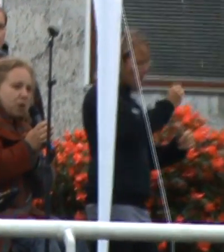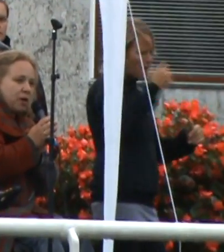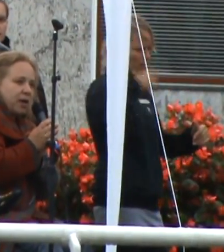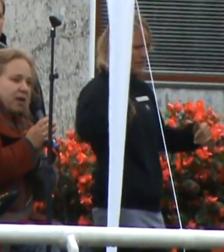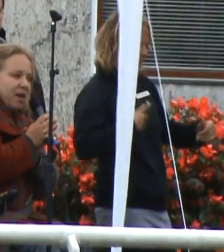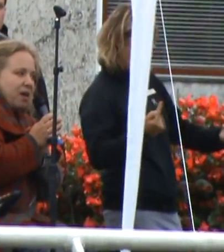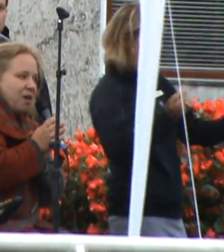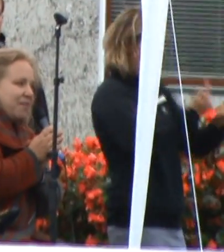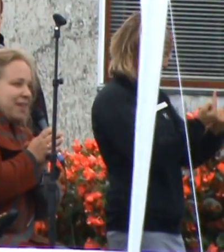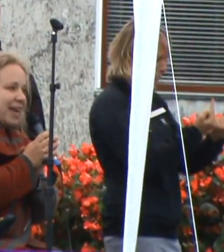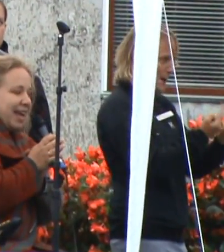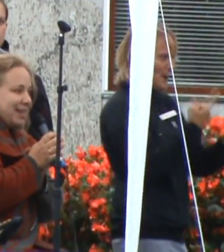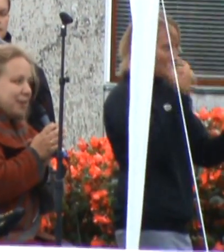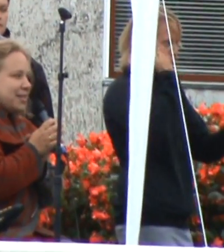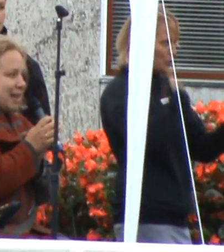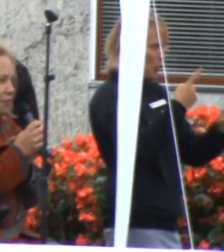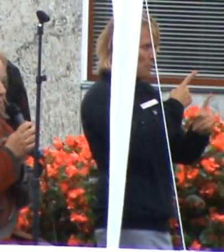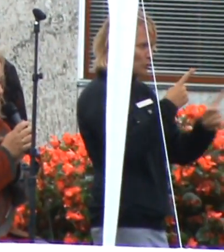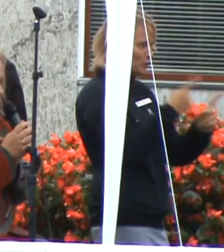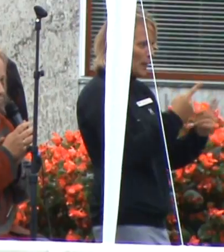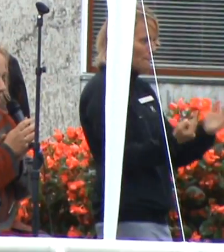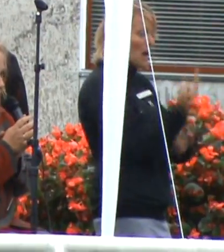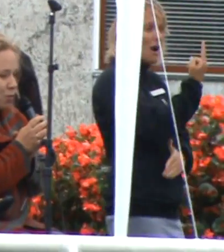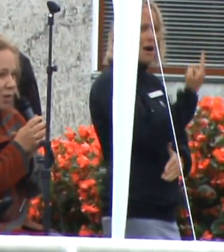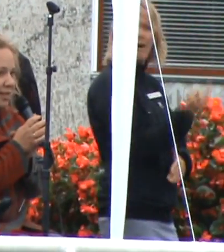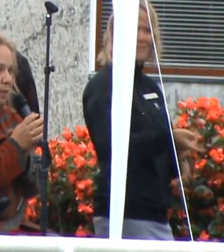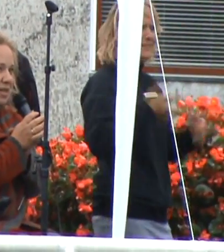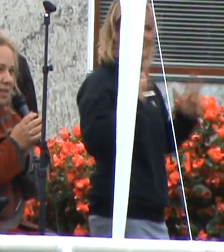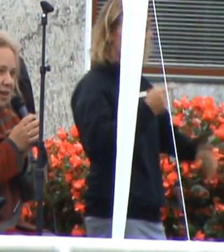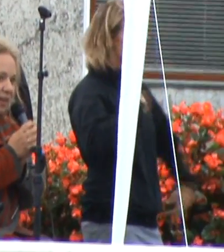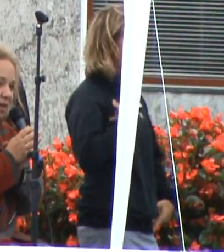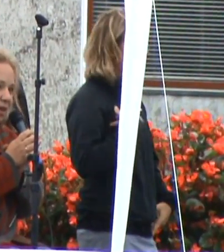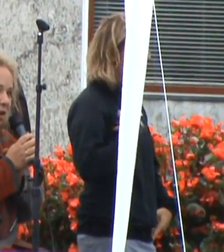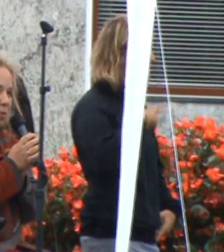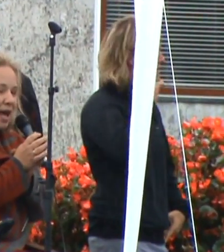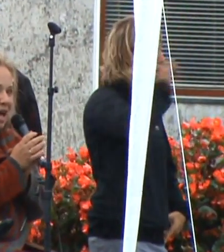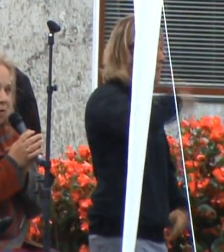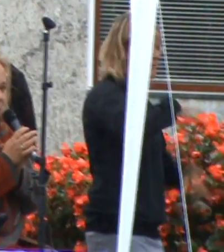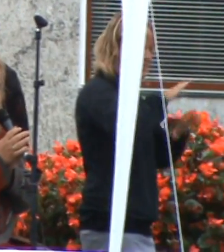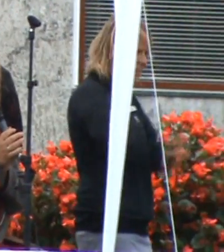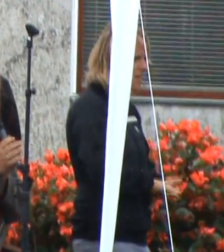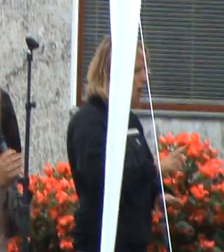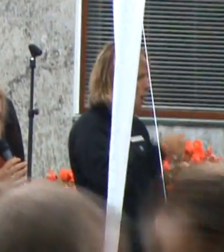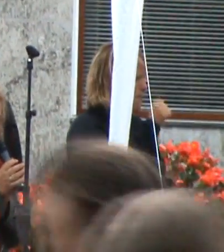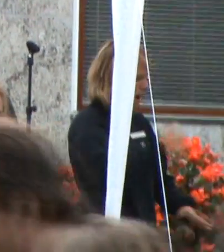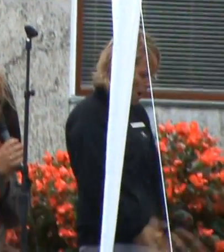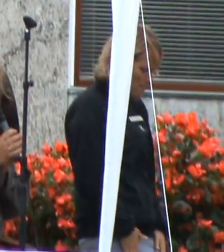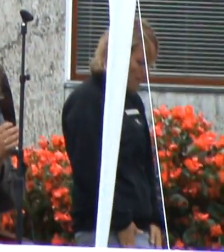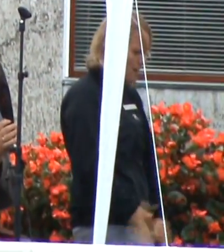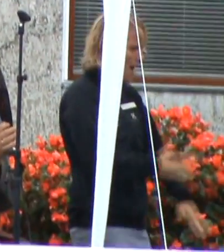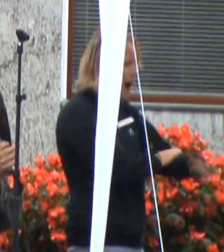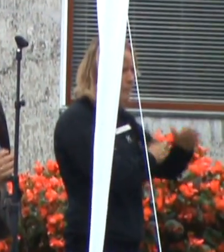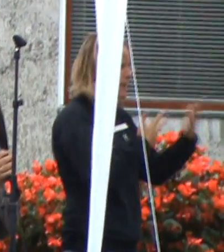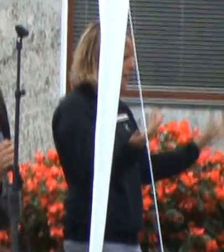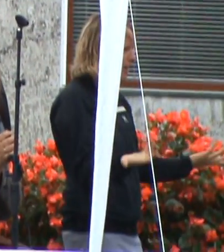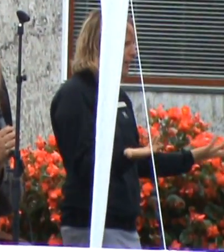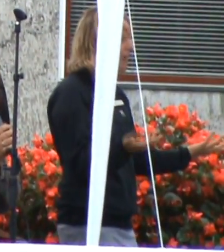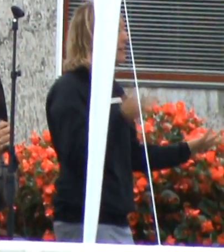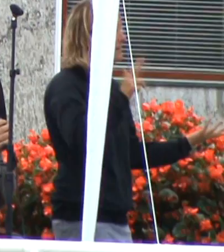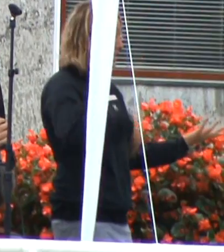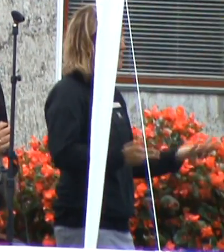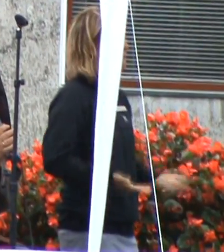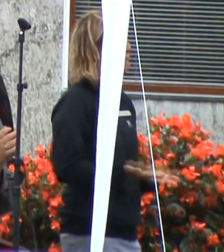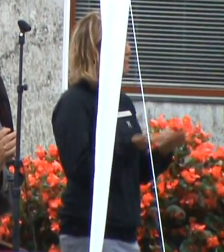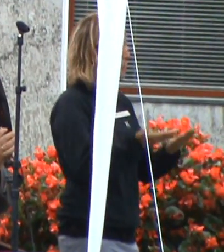musik opstår. Og ved I hvad? Det er det samme for mig. Uanset om jeg sidder ned, om jeg har arme og ben eller ej, så kan jeg også få børn.